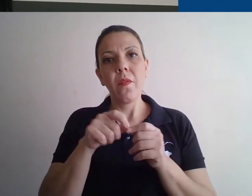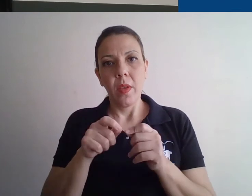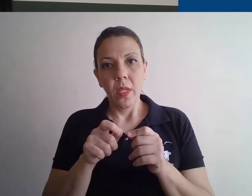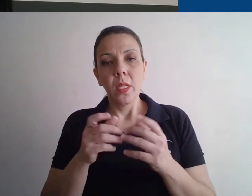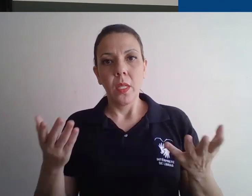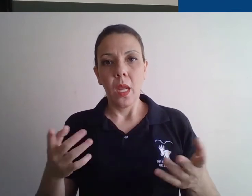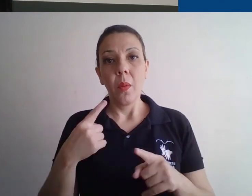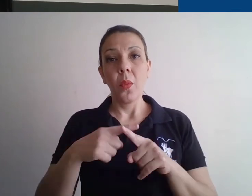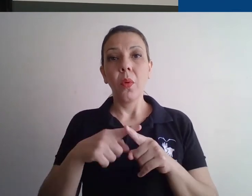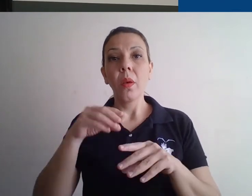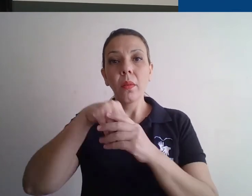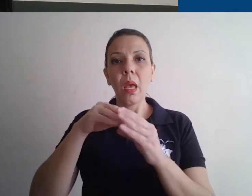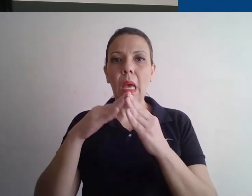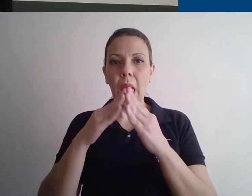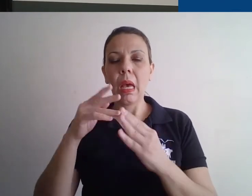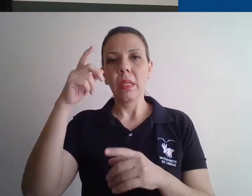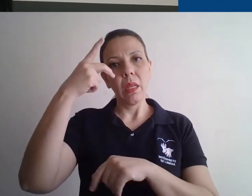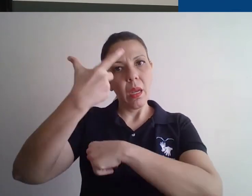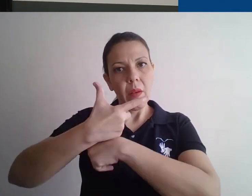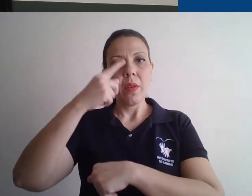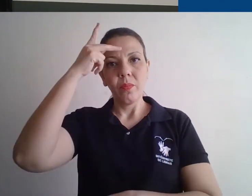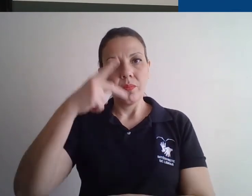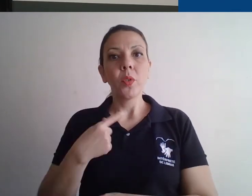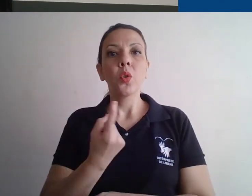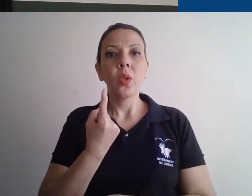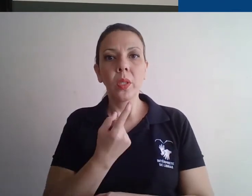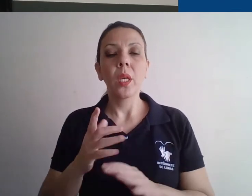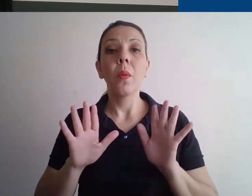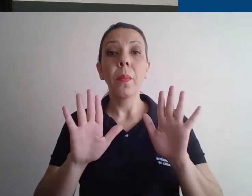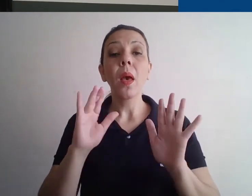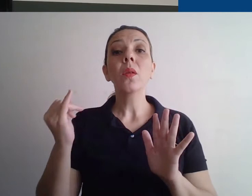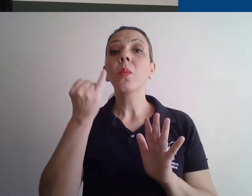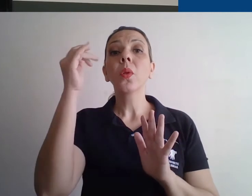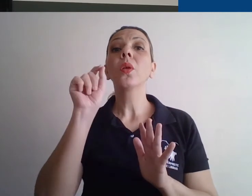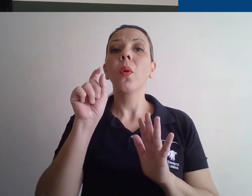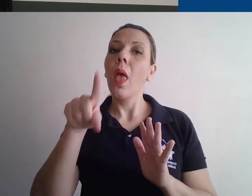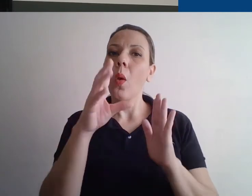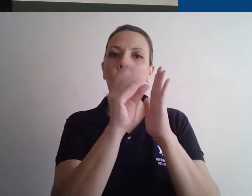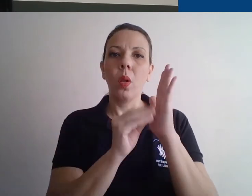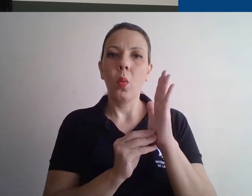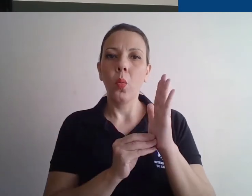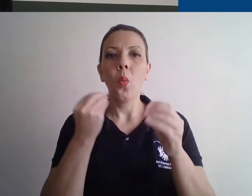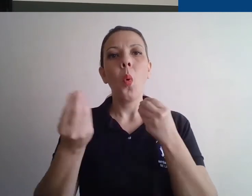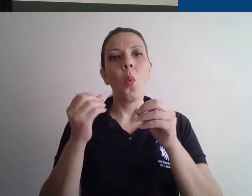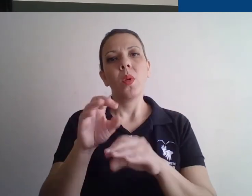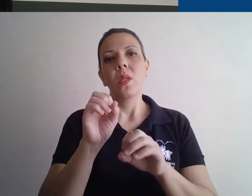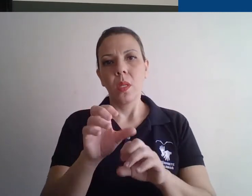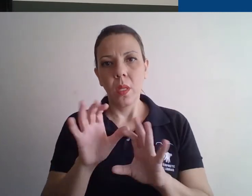o mais perto que a gente conseguir disso, gravando sozinho em casa. Mas, na verdade, o que importa mesmo é o conteúdo e como você vai passá